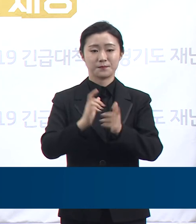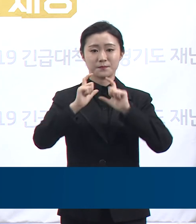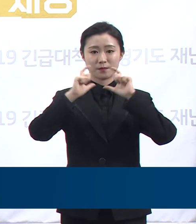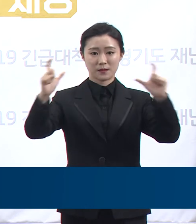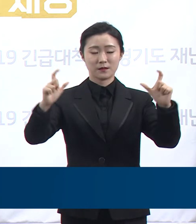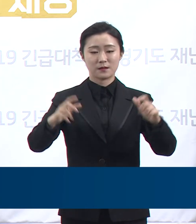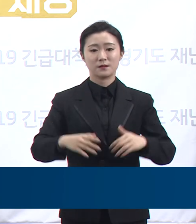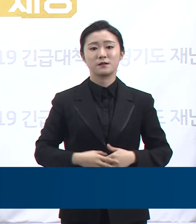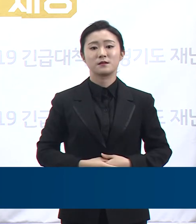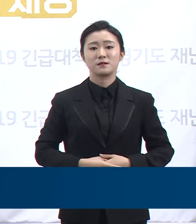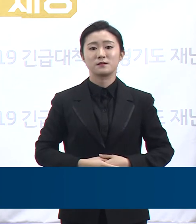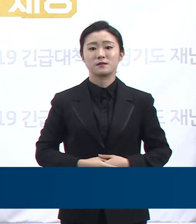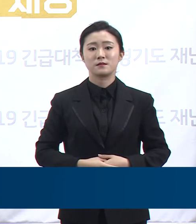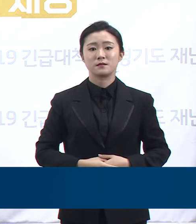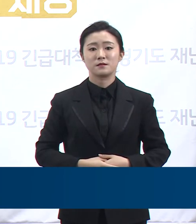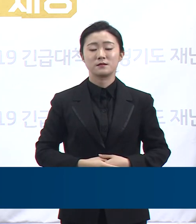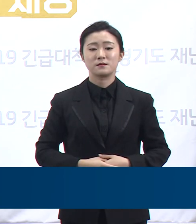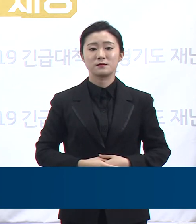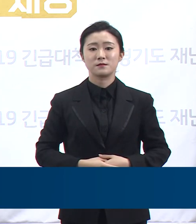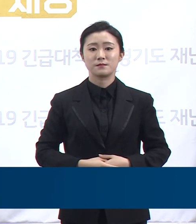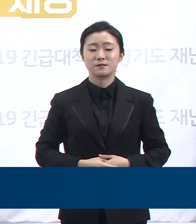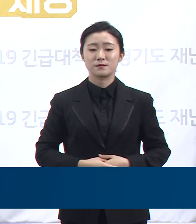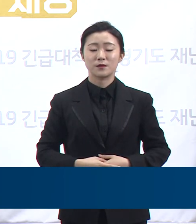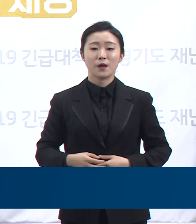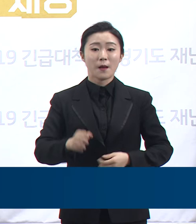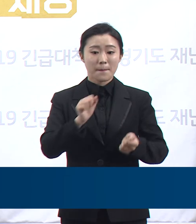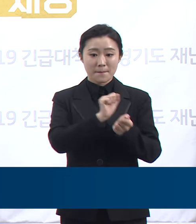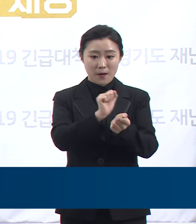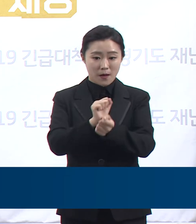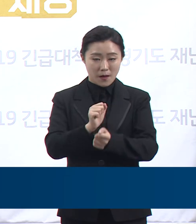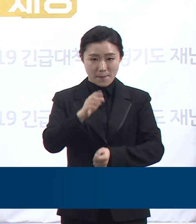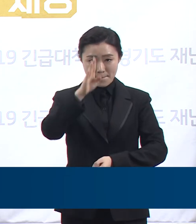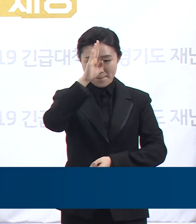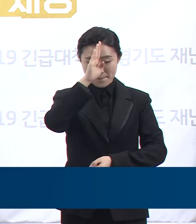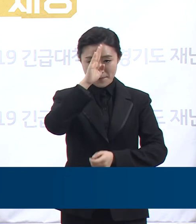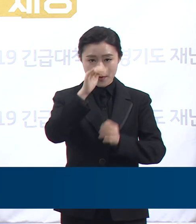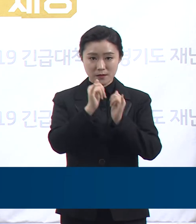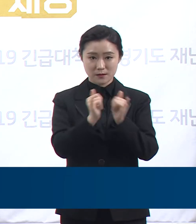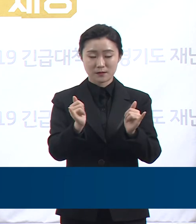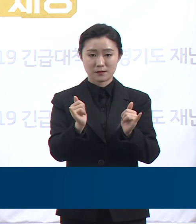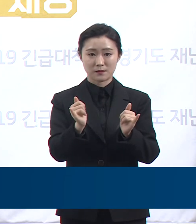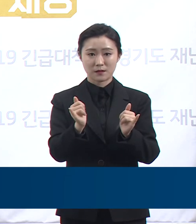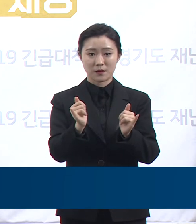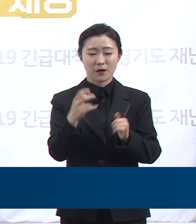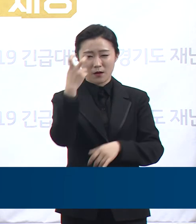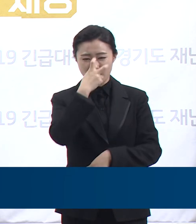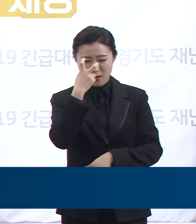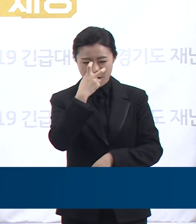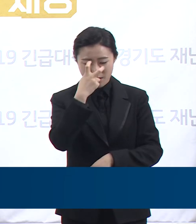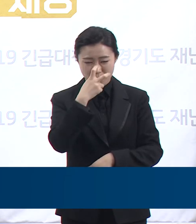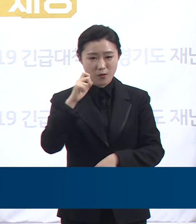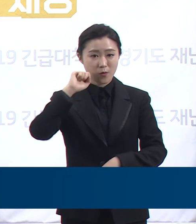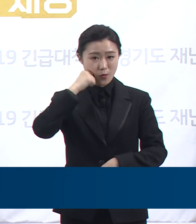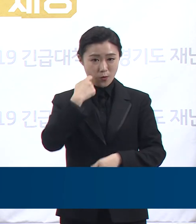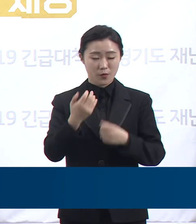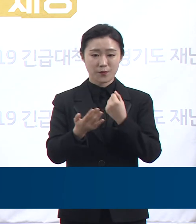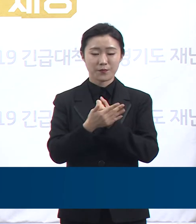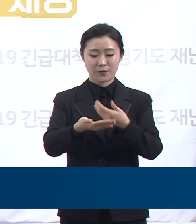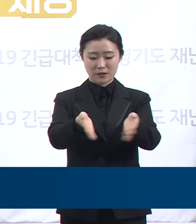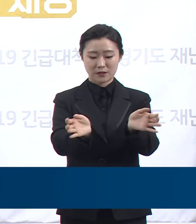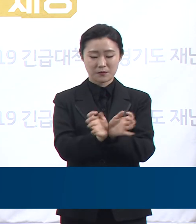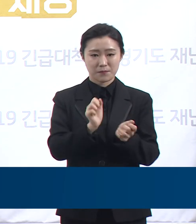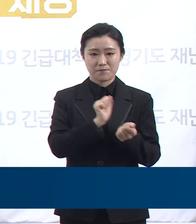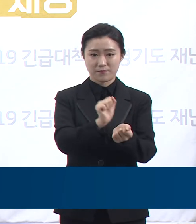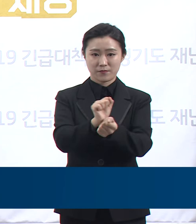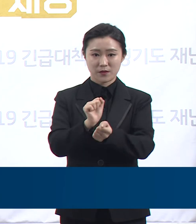더불어 경기도는 감염병 환자 등의 추적관리가 사실상 불가능한 상황에서 집단감염의 위험에